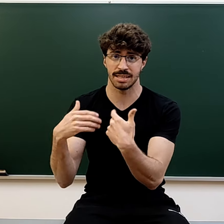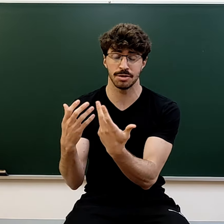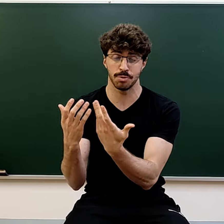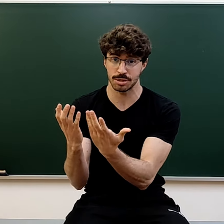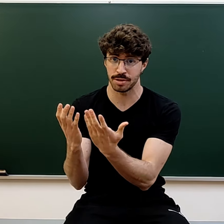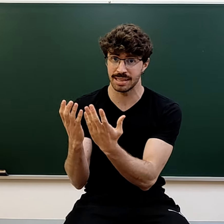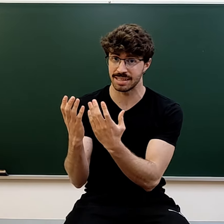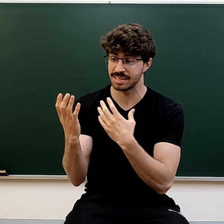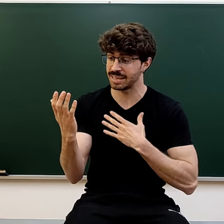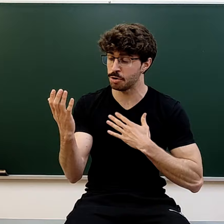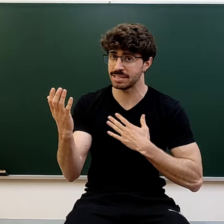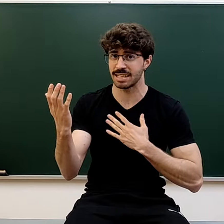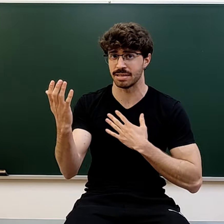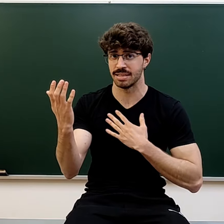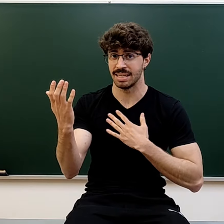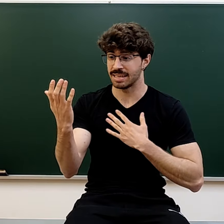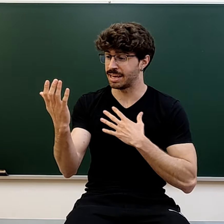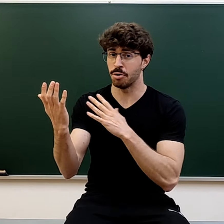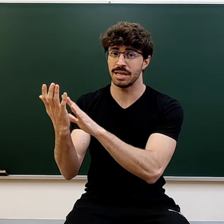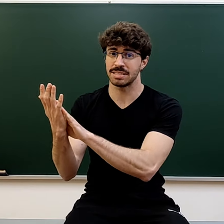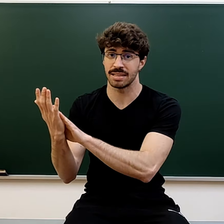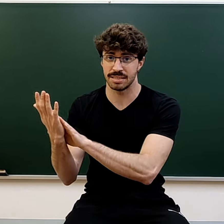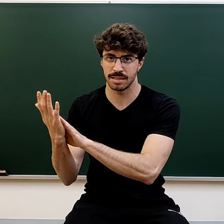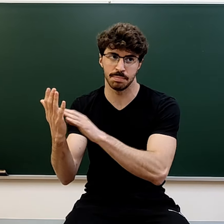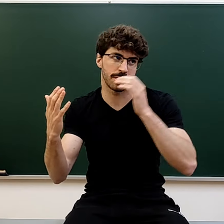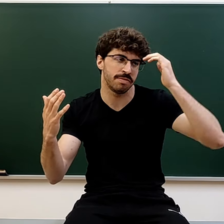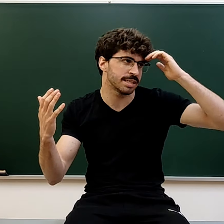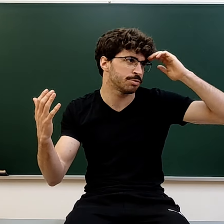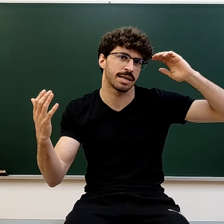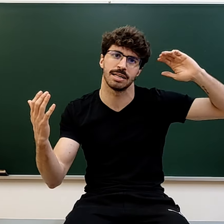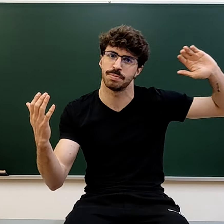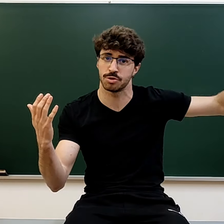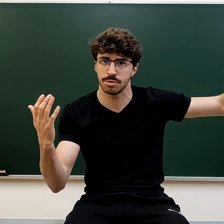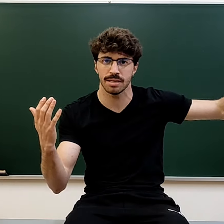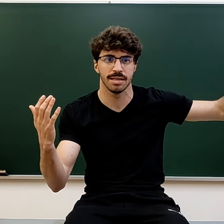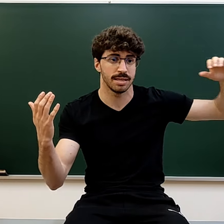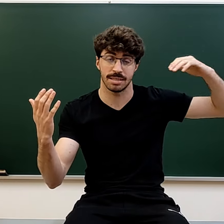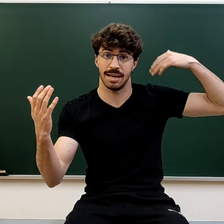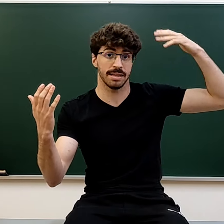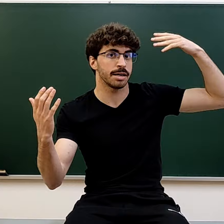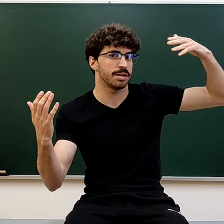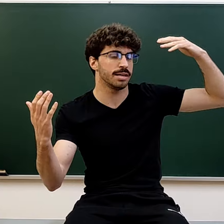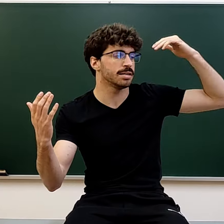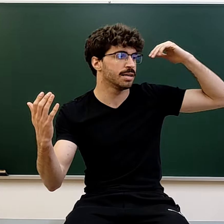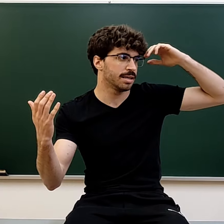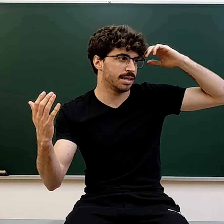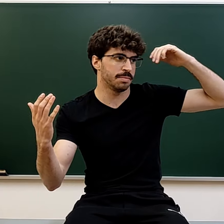ser un estudiante que yo pensaba que no voy a pasar del 7, porque física es una carrera súper chunga, es la idea que yo tenía, y